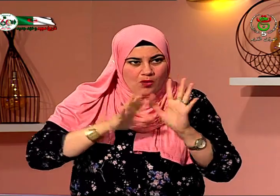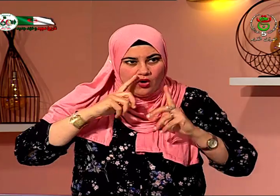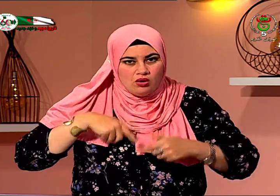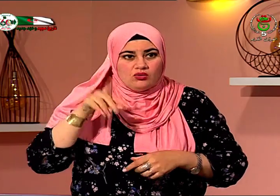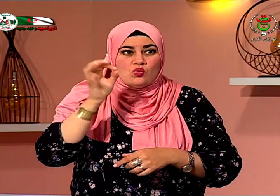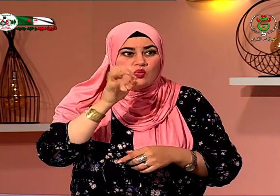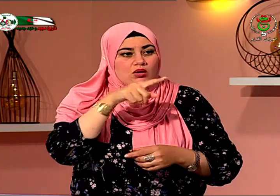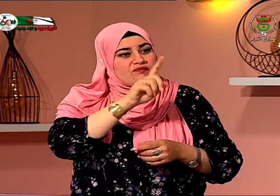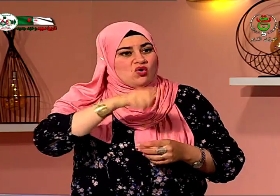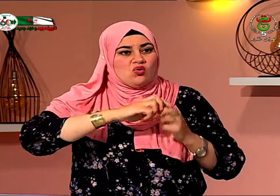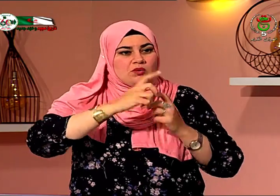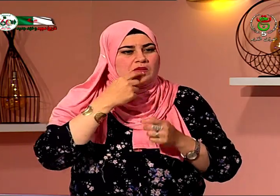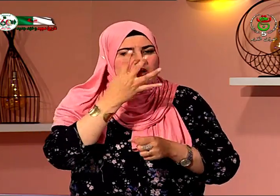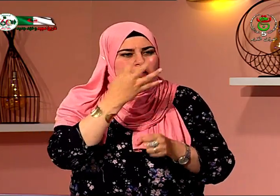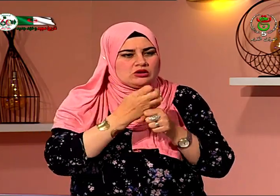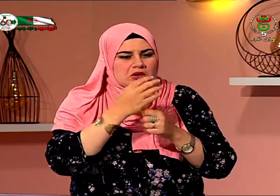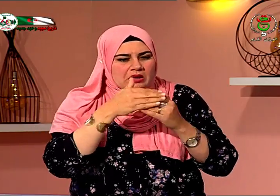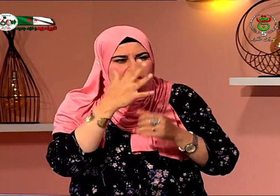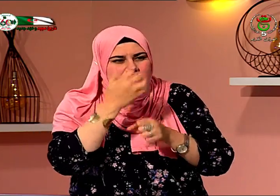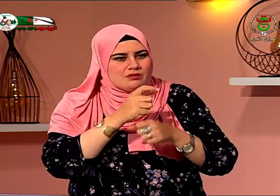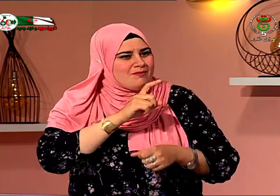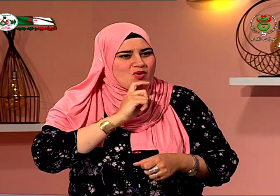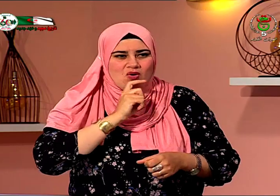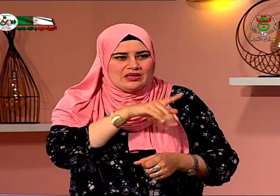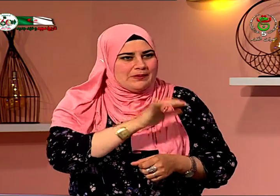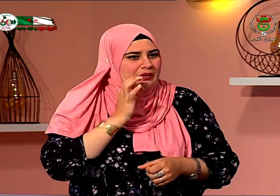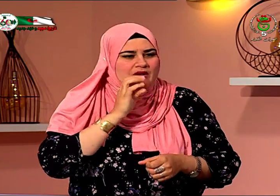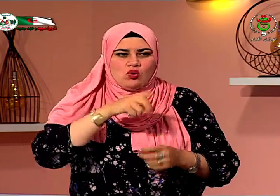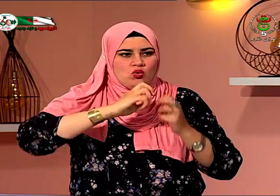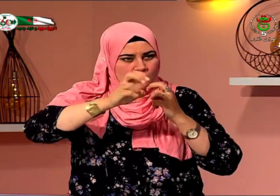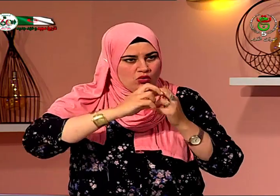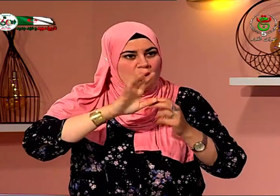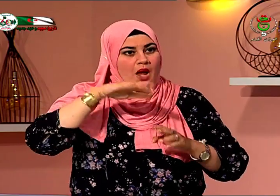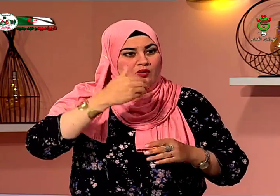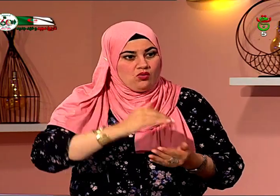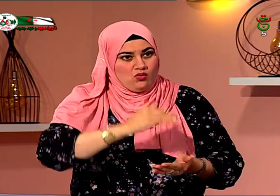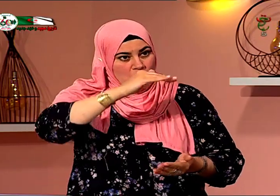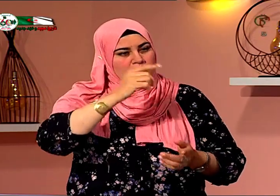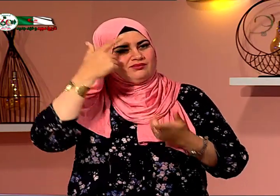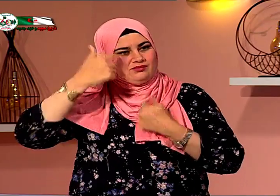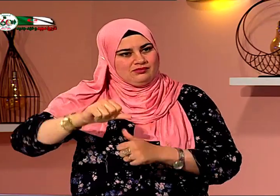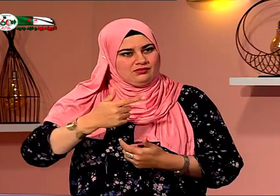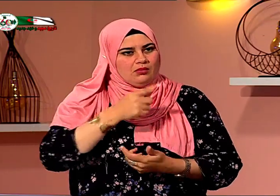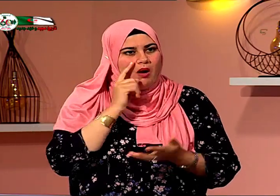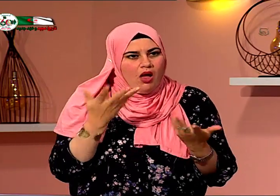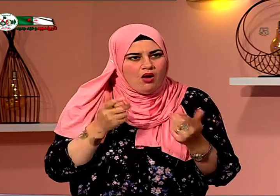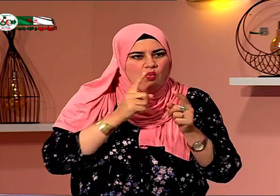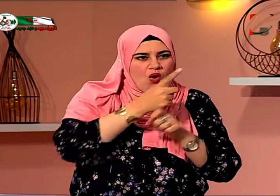وتواصل مع الإدارة لكن كنت كان في عمري أربع خمس سنوات لكن